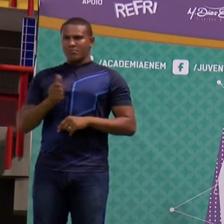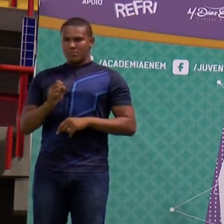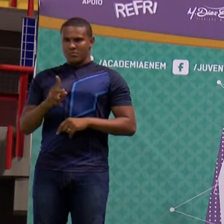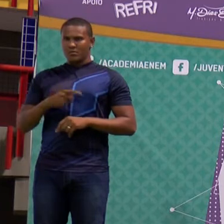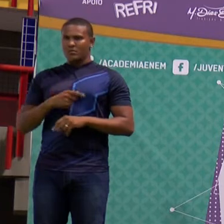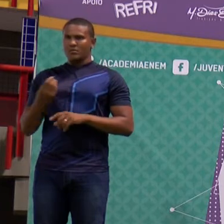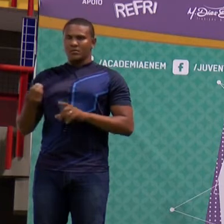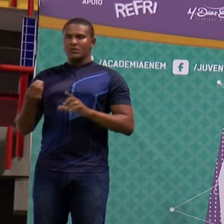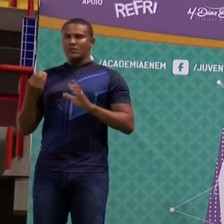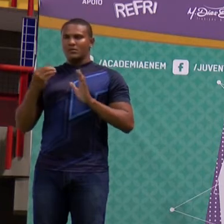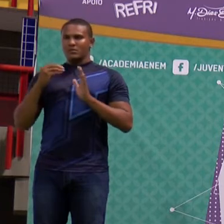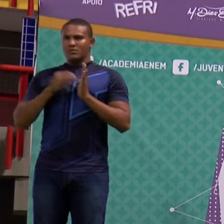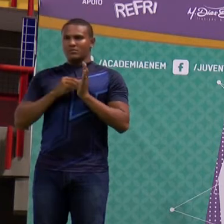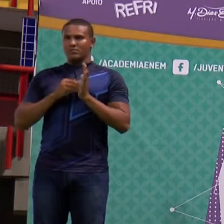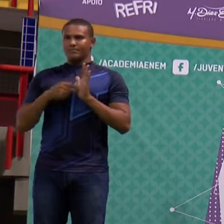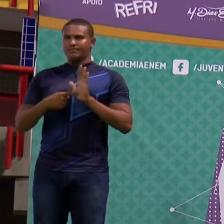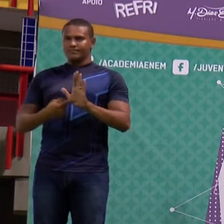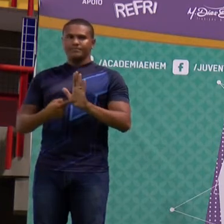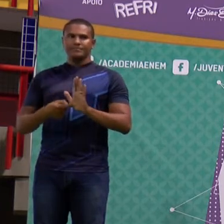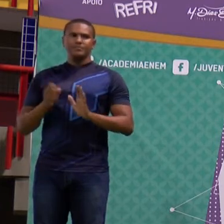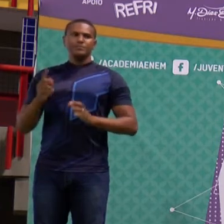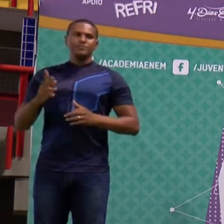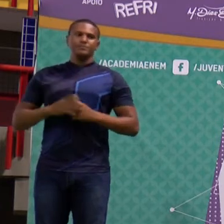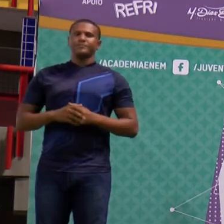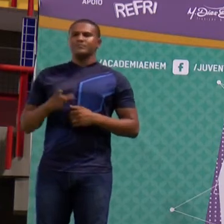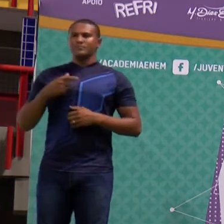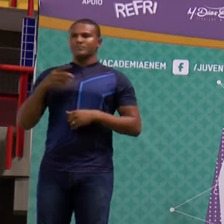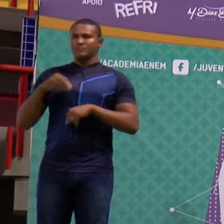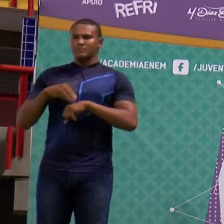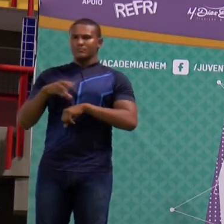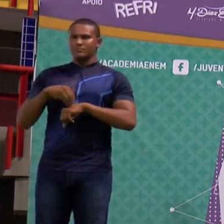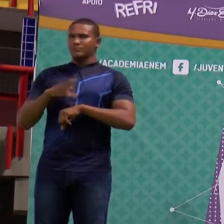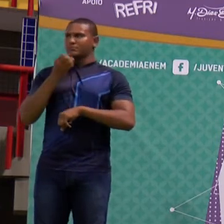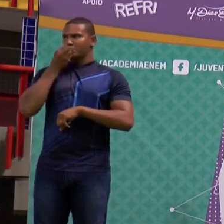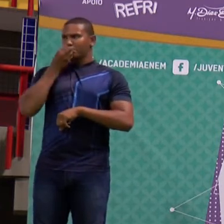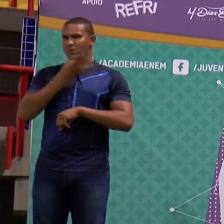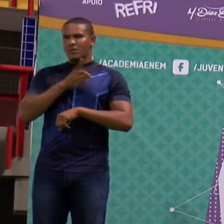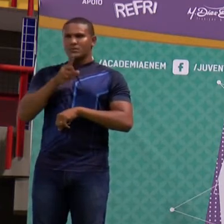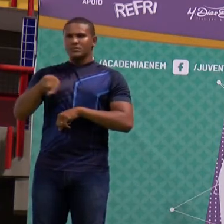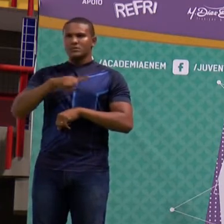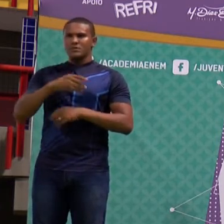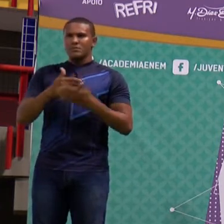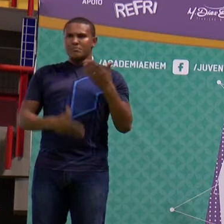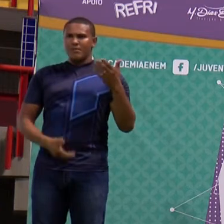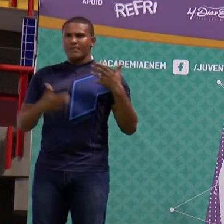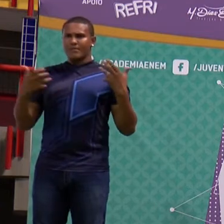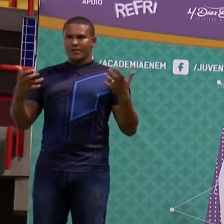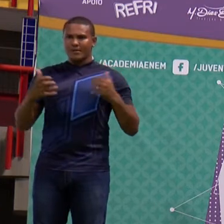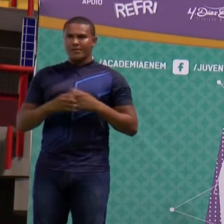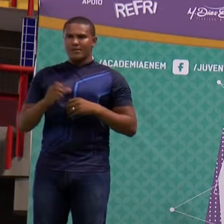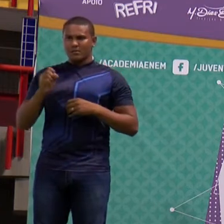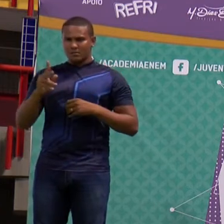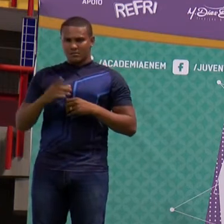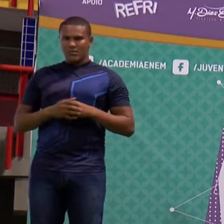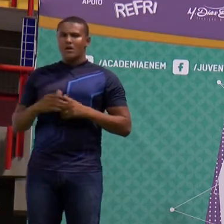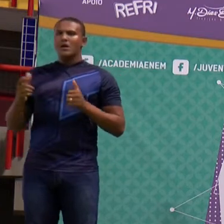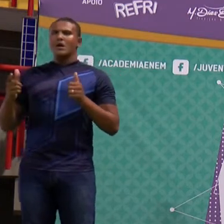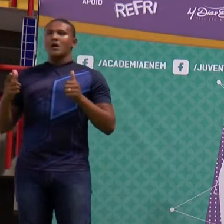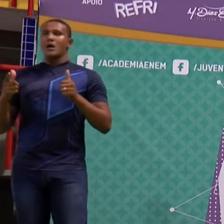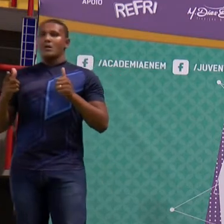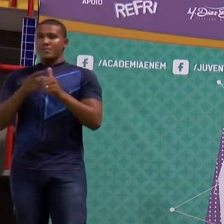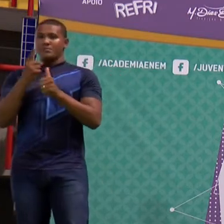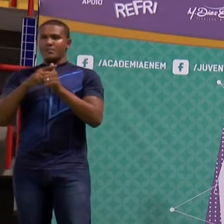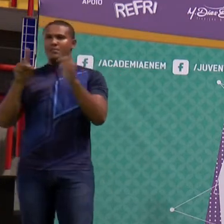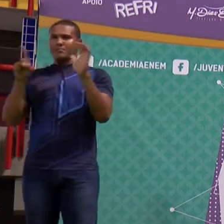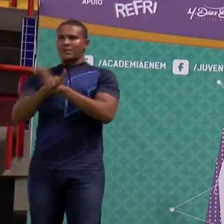muito boas para vocês que desejam fazer uma ótima prova. Todo mundo, né? E a primeira questão do